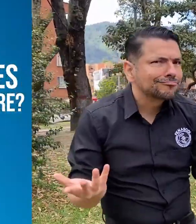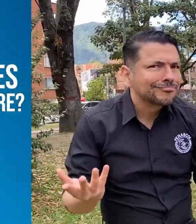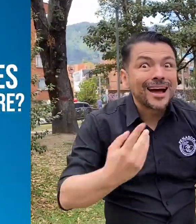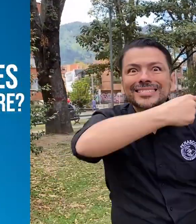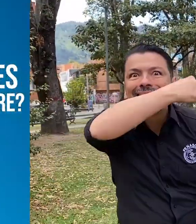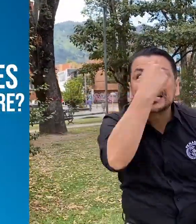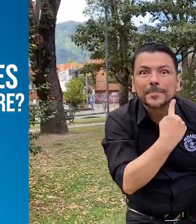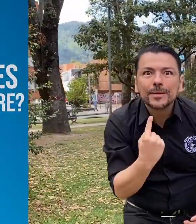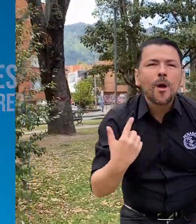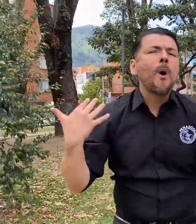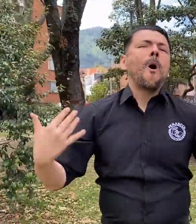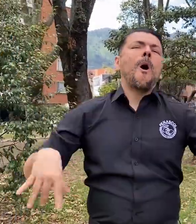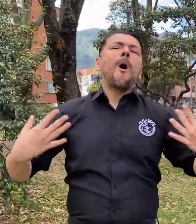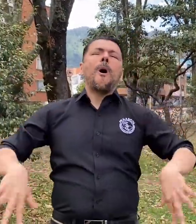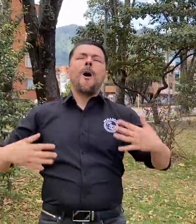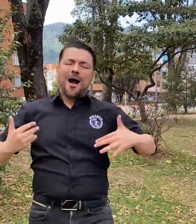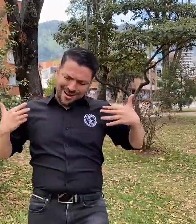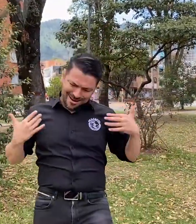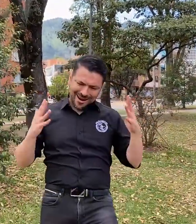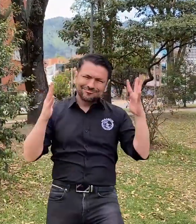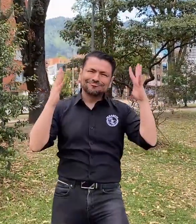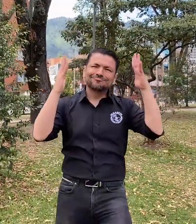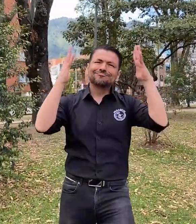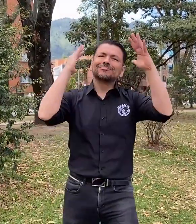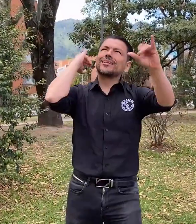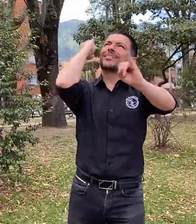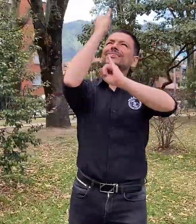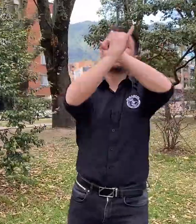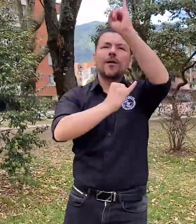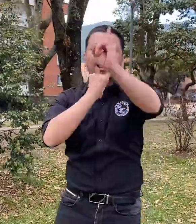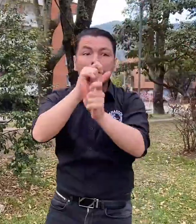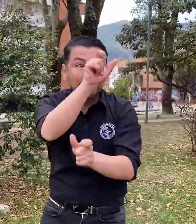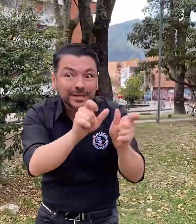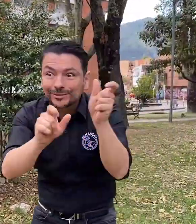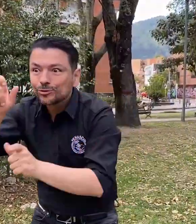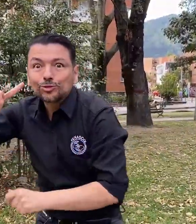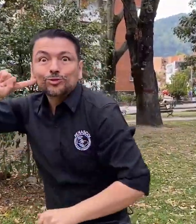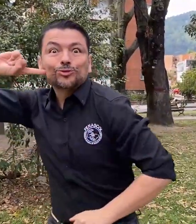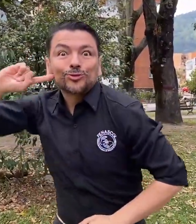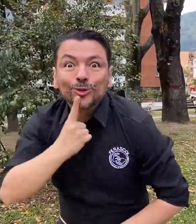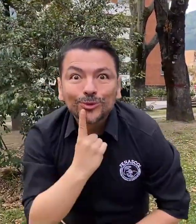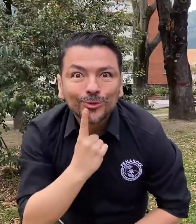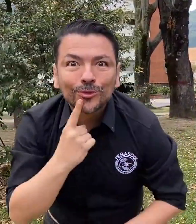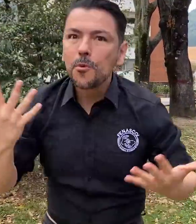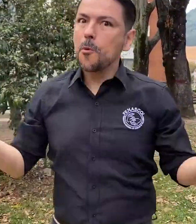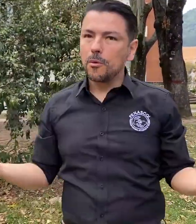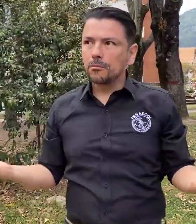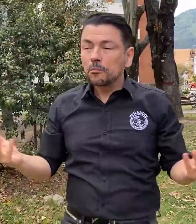¿Qué sabes de septiembre? En septiembre se celebra internacionalmente el reconocimiento a las